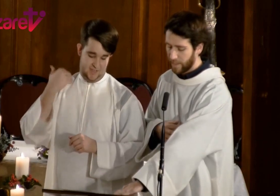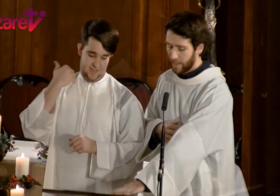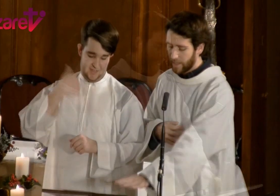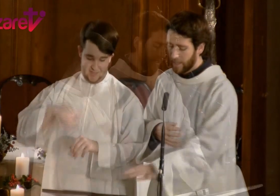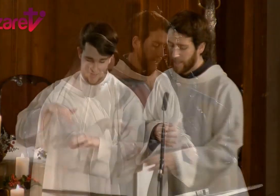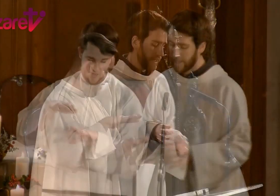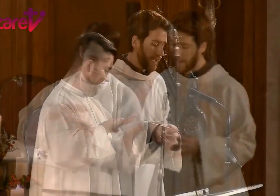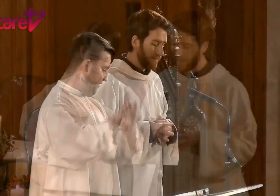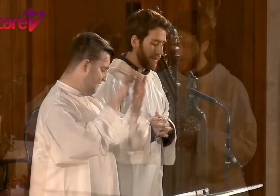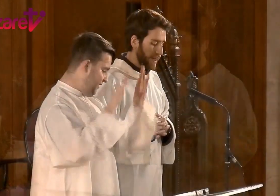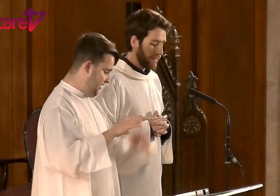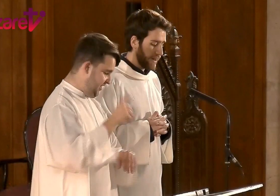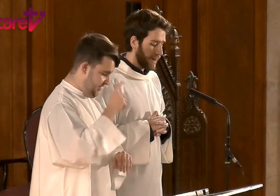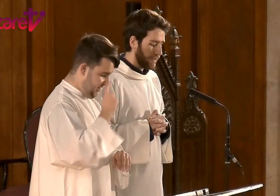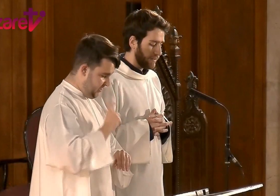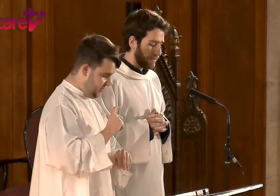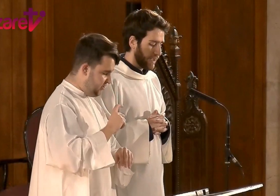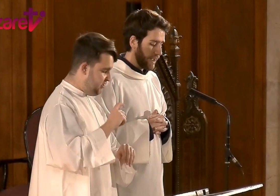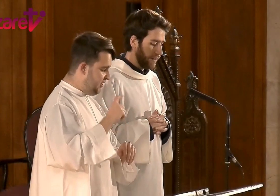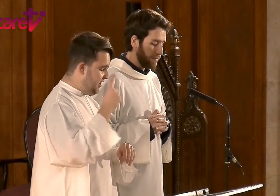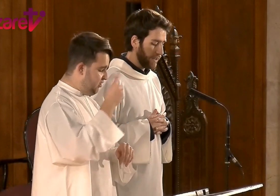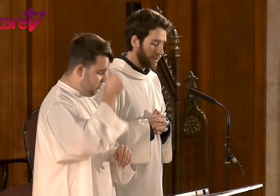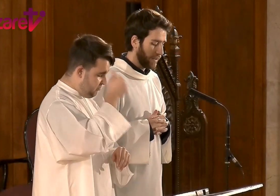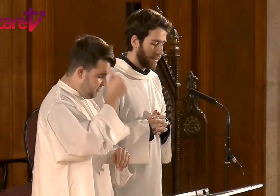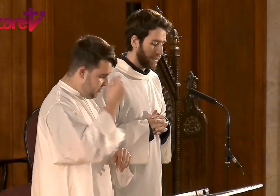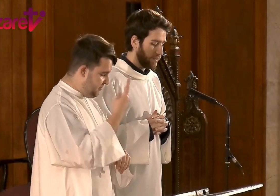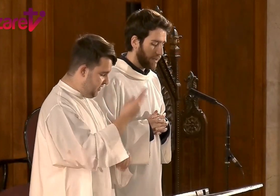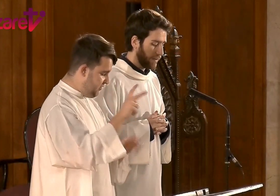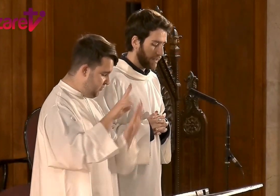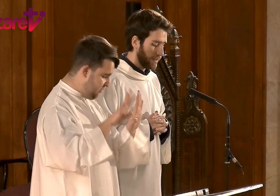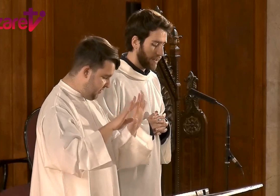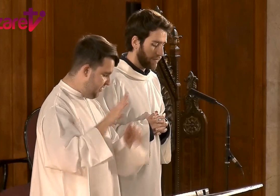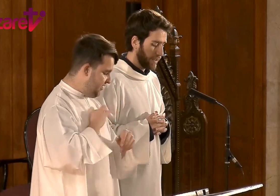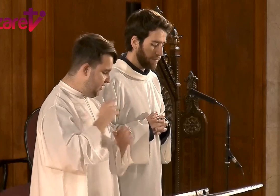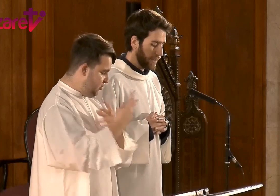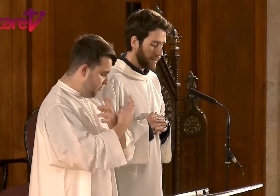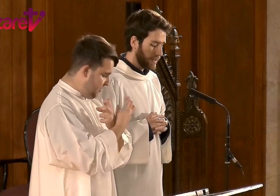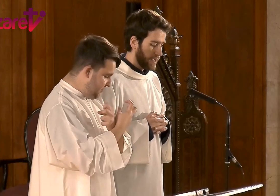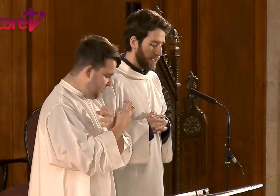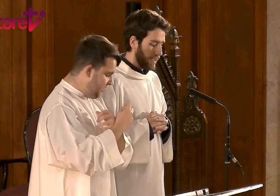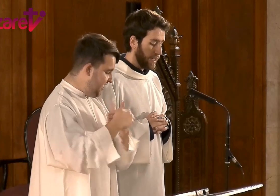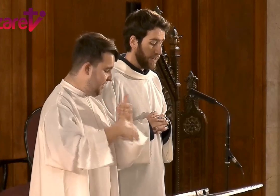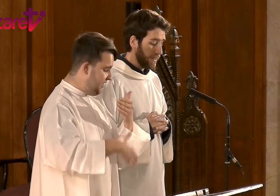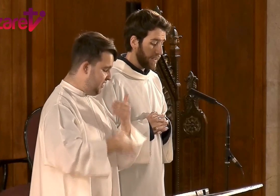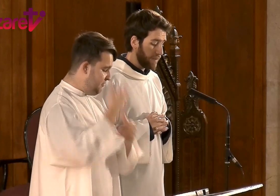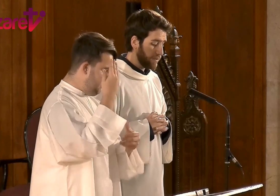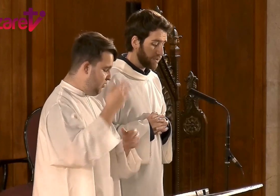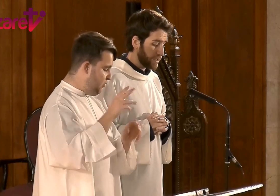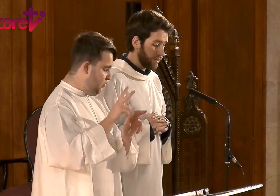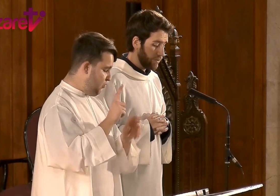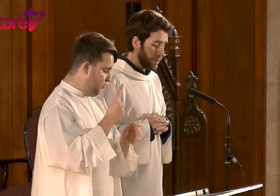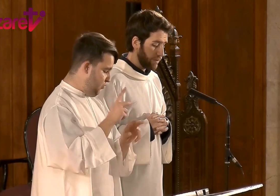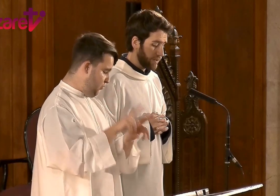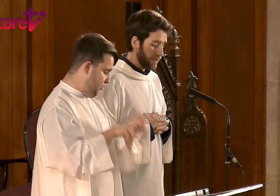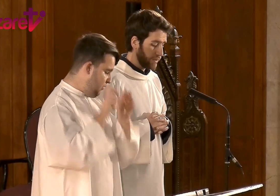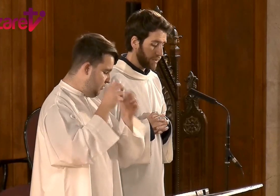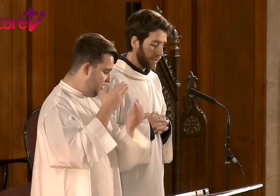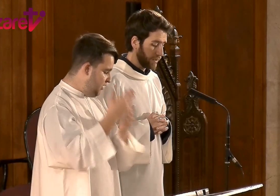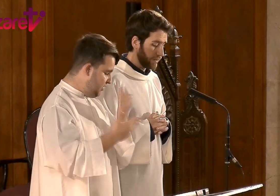Y ya al finalizar el año, el domingo 29 de noviembre, iniciamos un nuevo año litúrgico